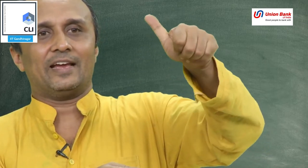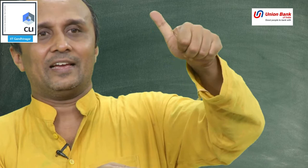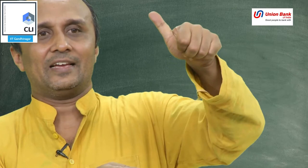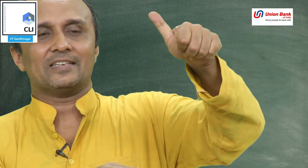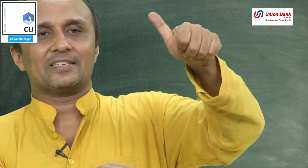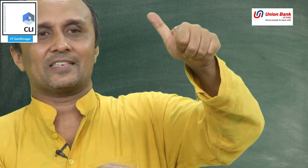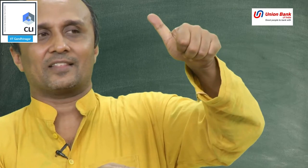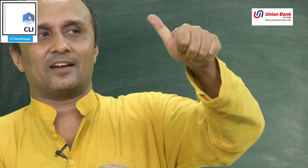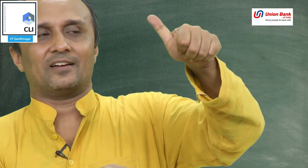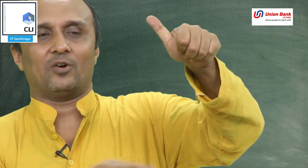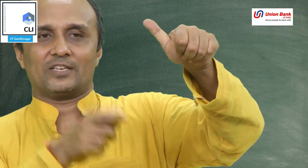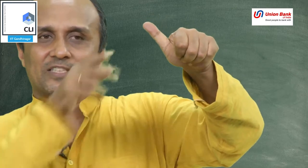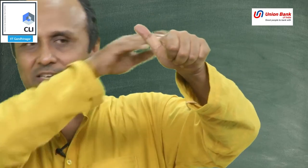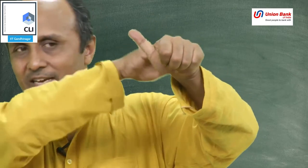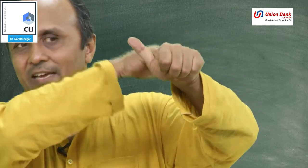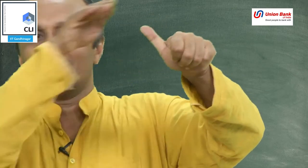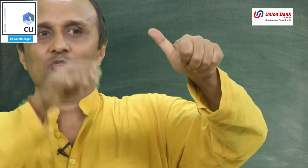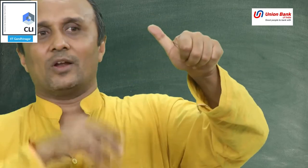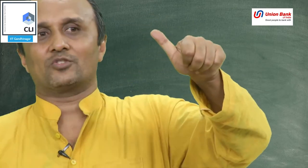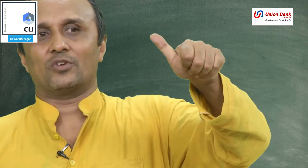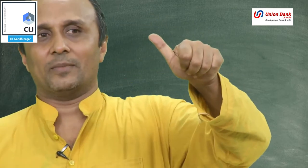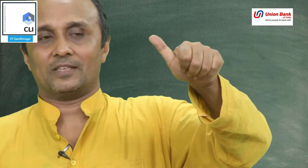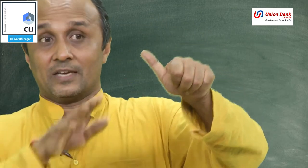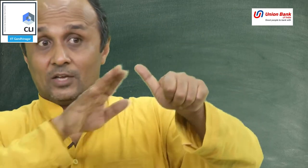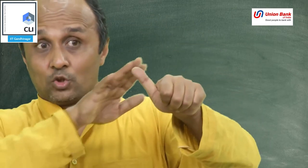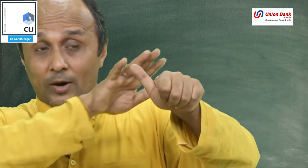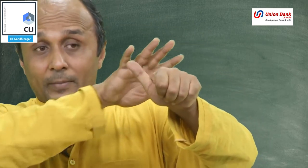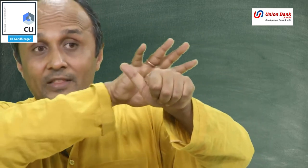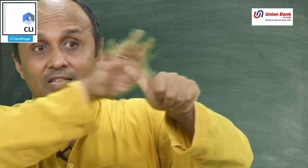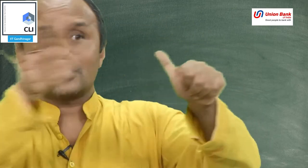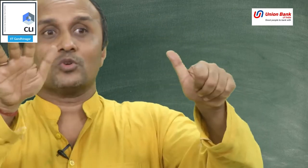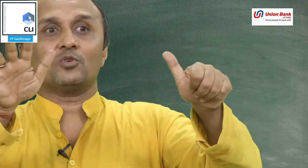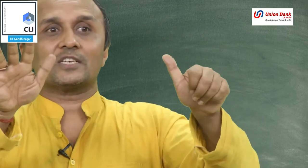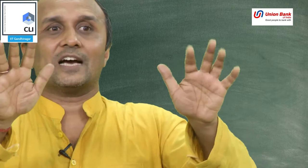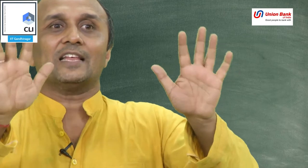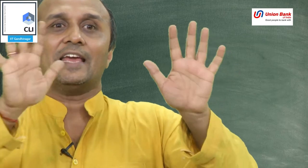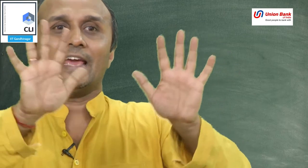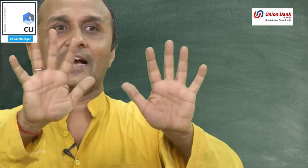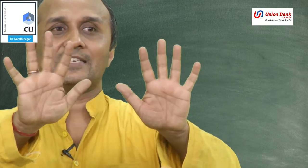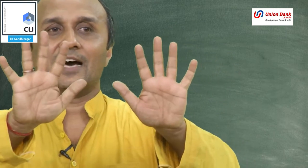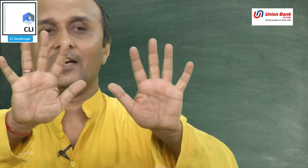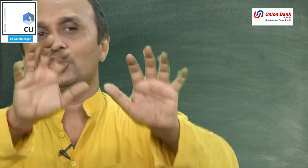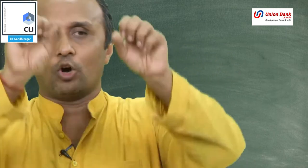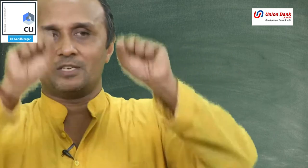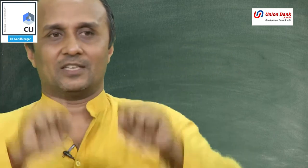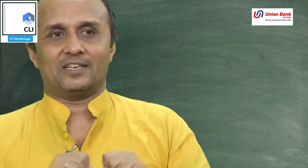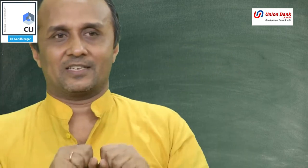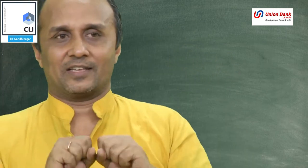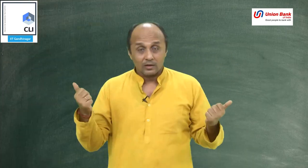17, और इसी तरह से 16, और 16, 32, तो हम 10 उंगलियों के साथ 1024 तक गिन सकते हैं,